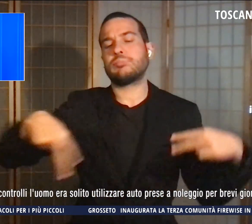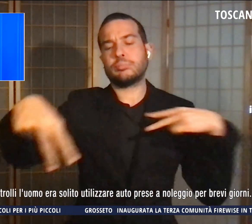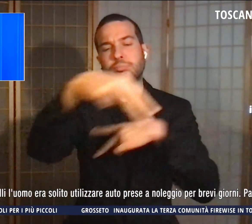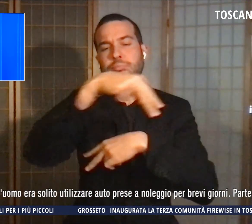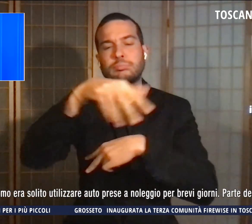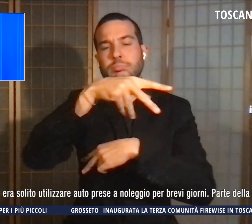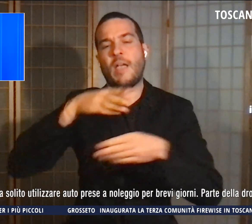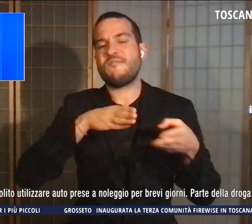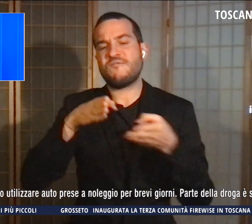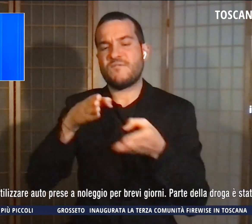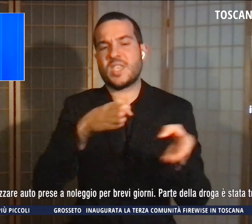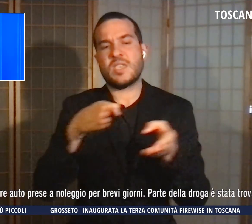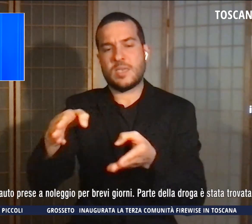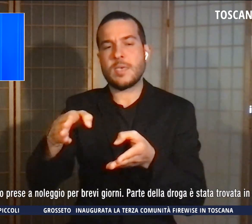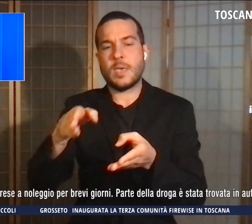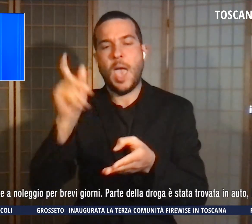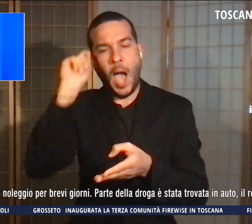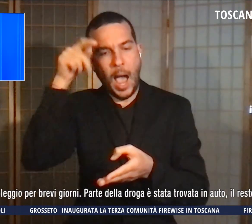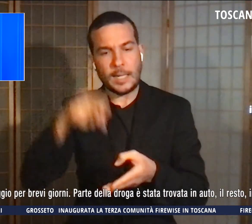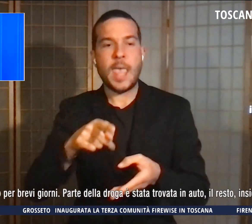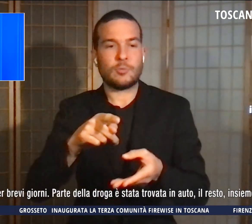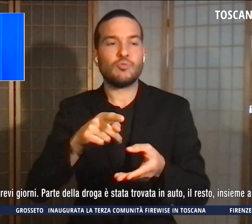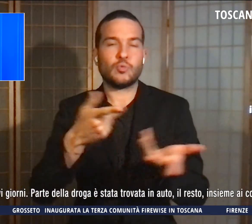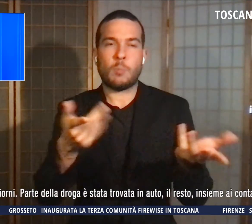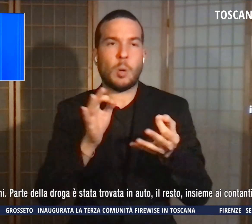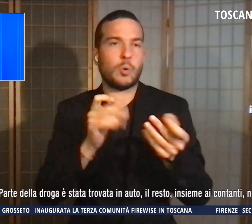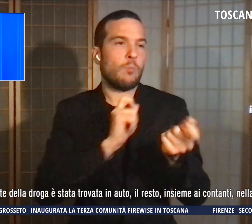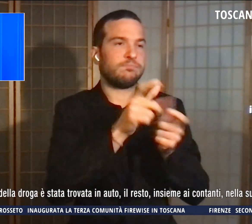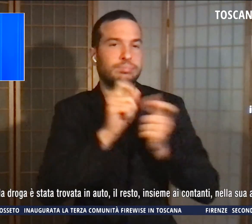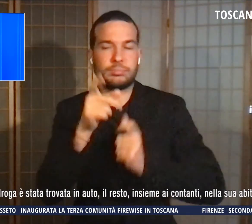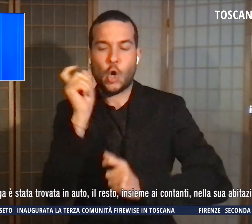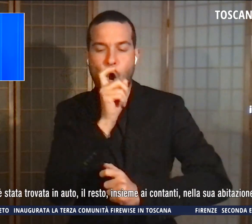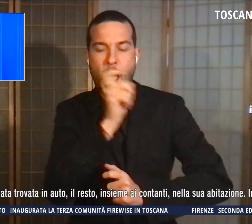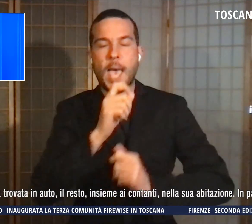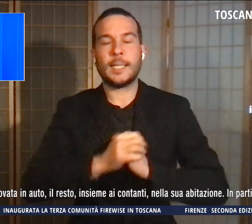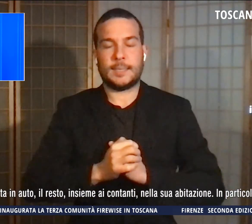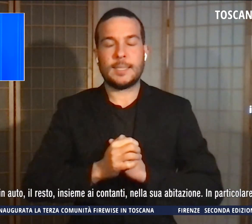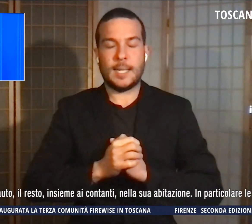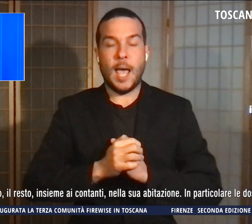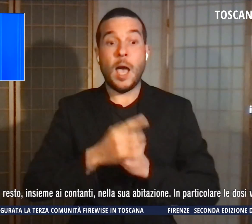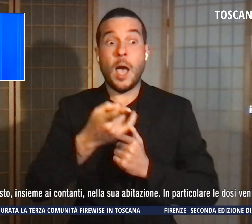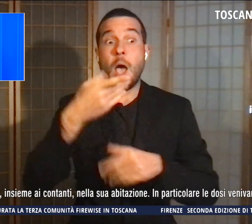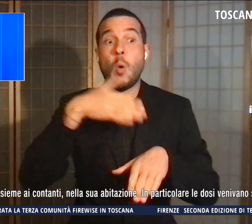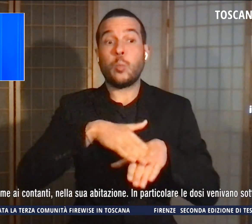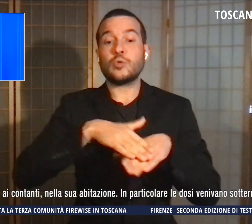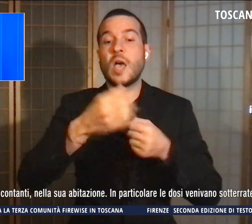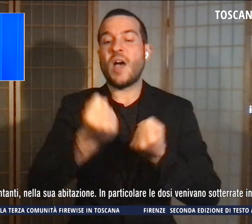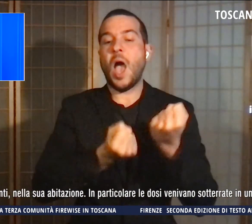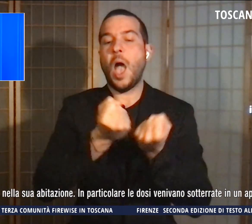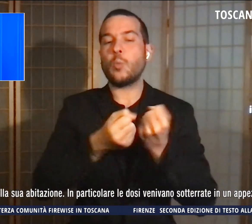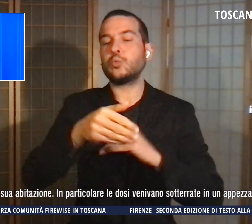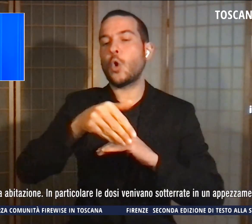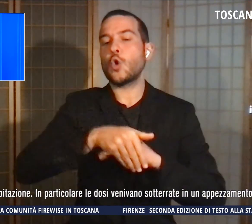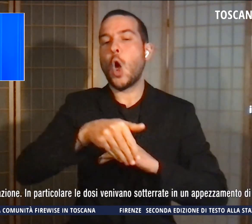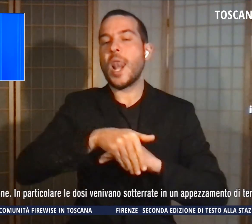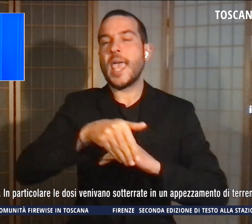cocaina in vari punti della città. Per eludere i controlli l'uomo era solito utilizzare auto prese a noleggio